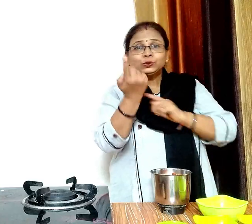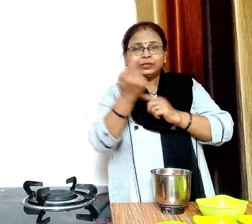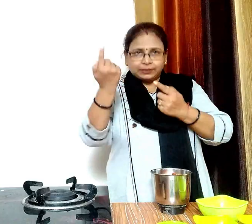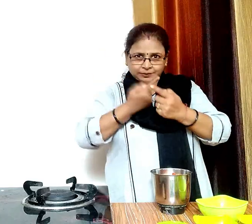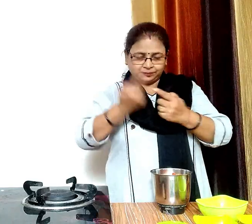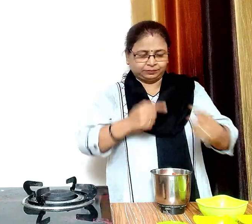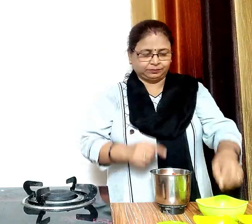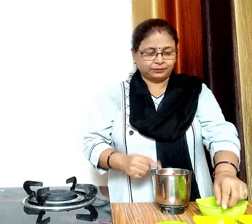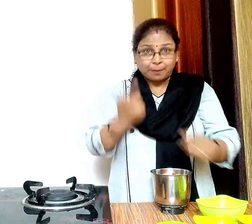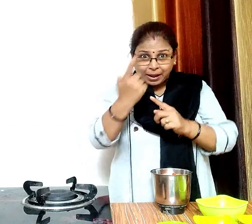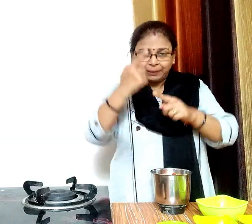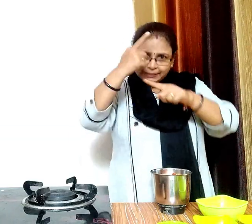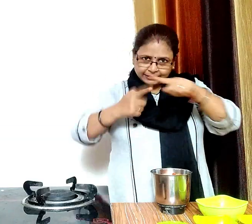दो कटी हुए हरी मिर्च